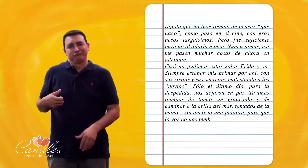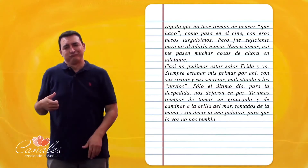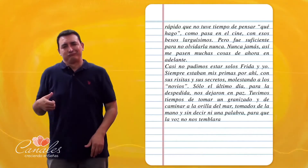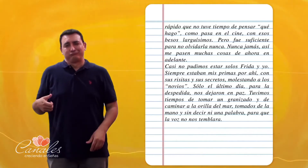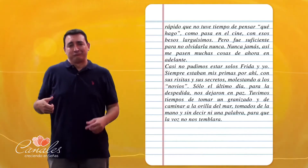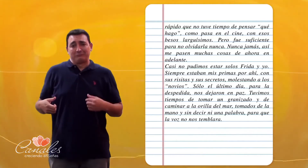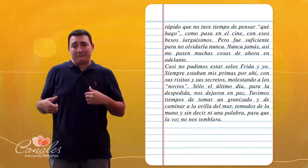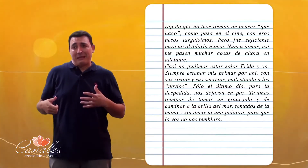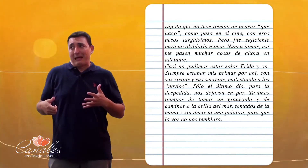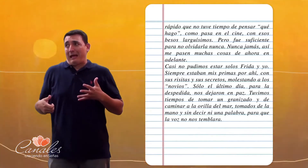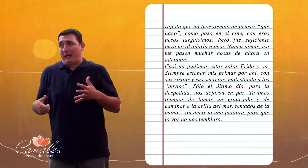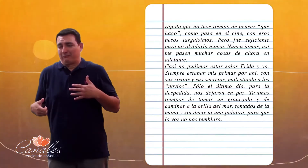que la voz No nos temblara